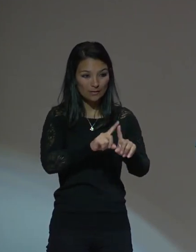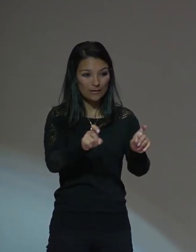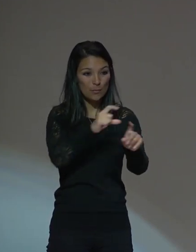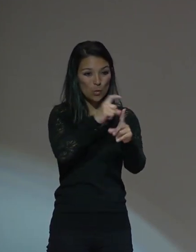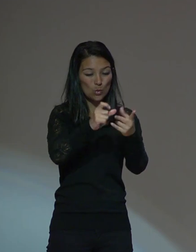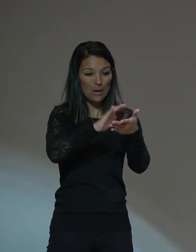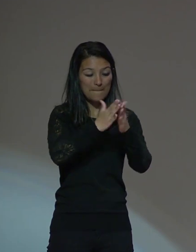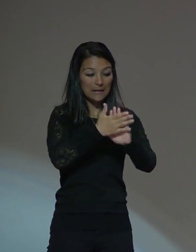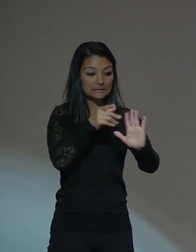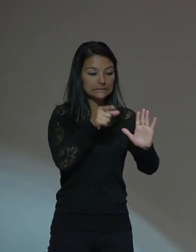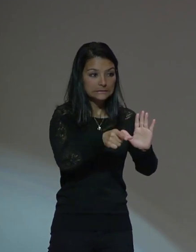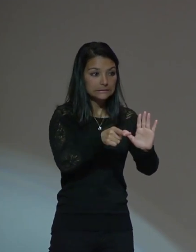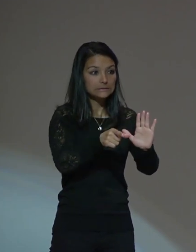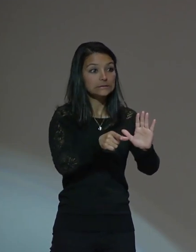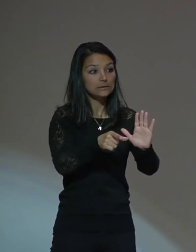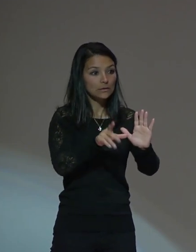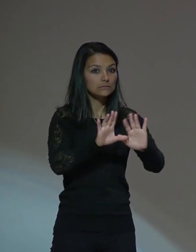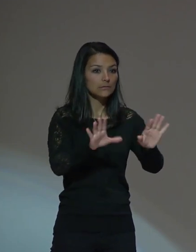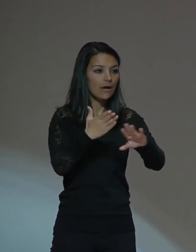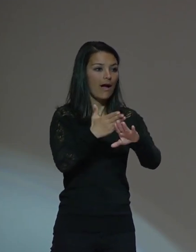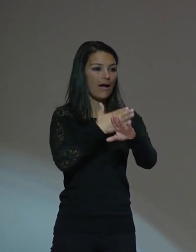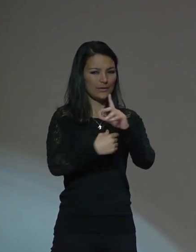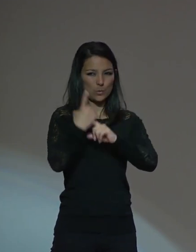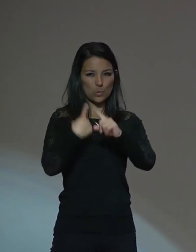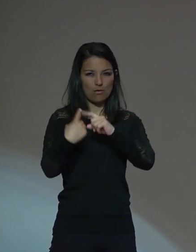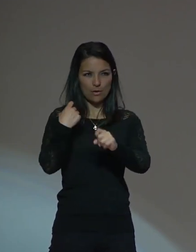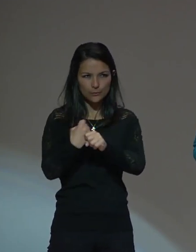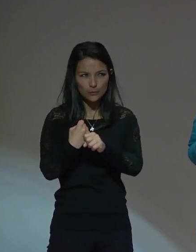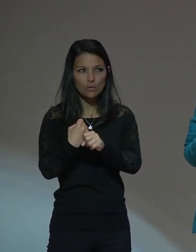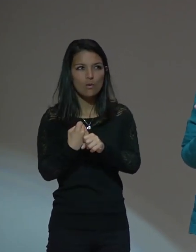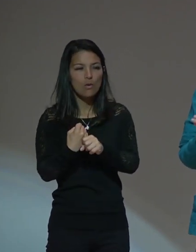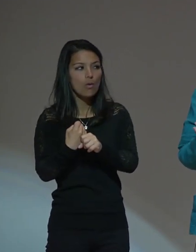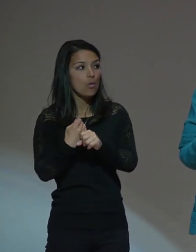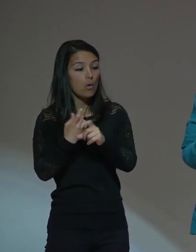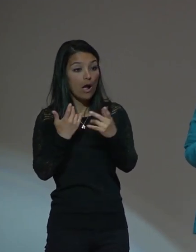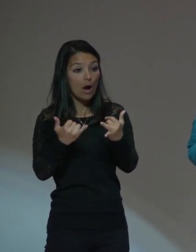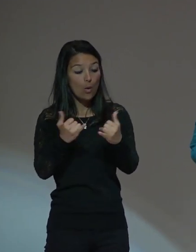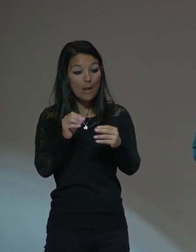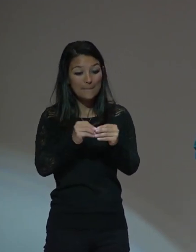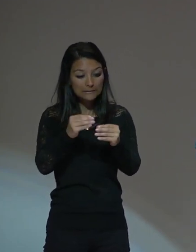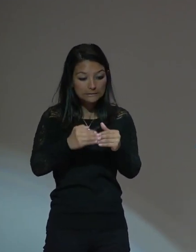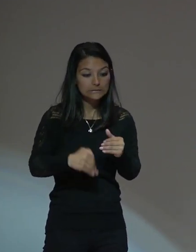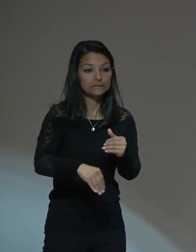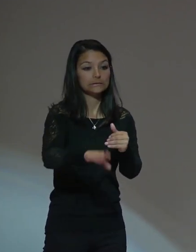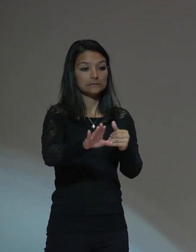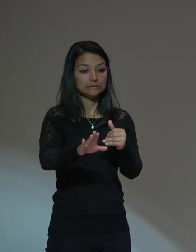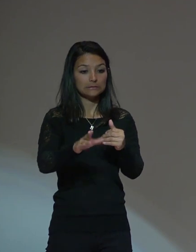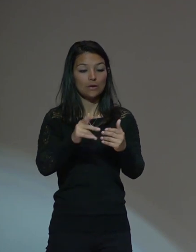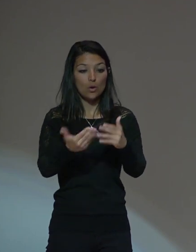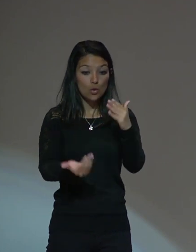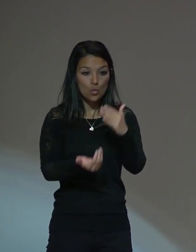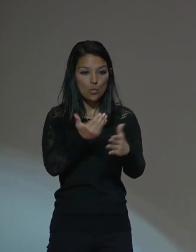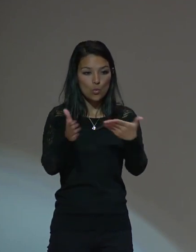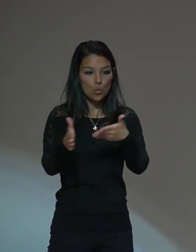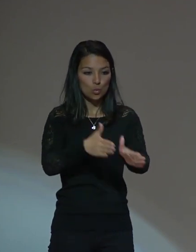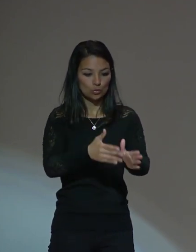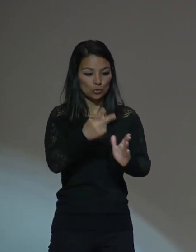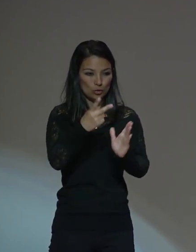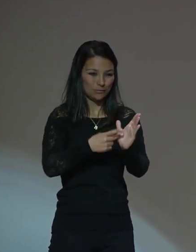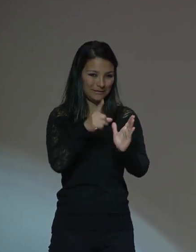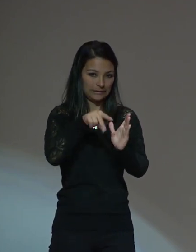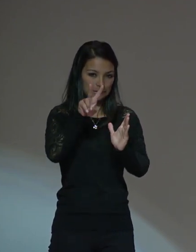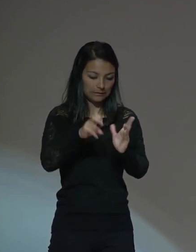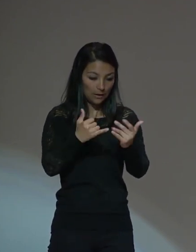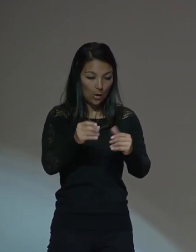va a tener o ya tuvo el año pasado y ahora va a tener un nuevo curso en este año